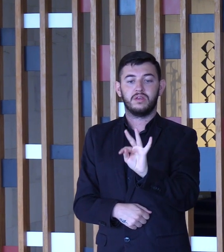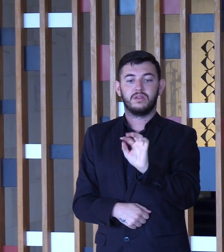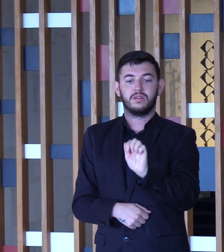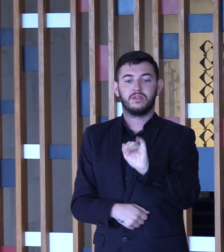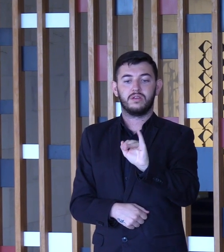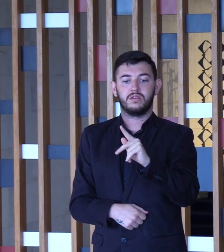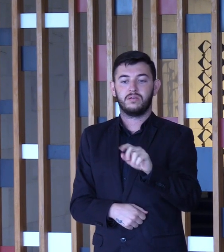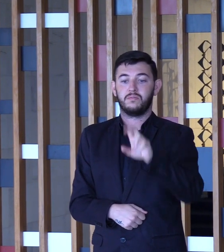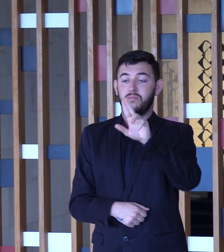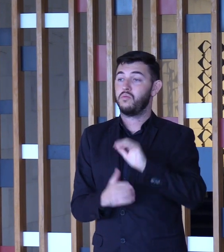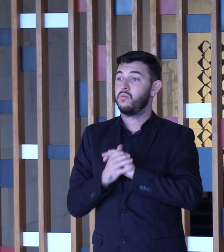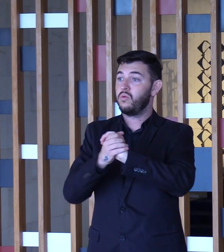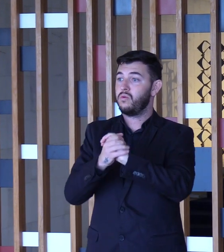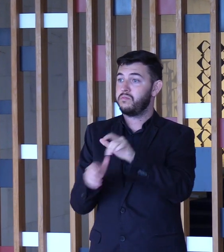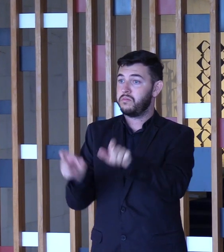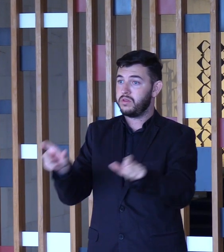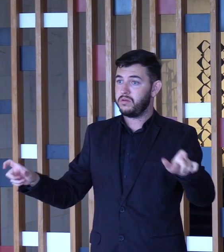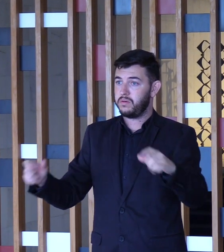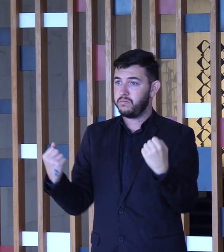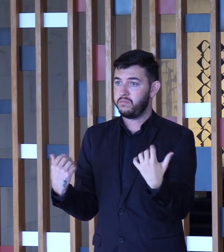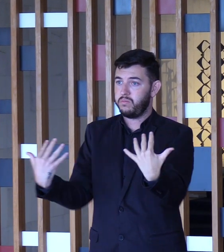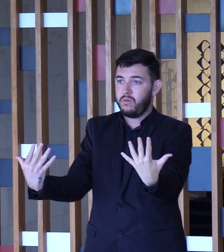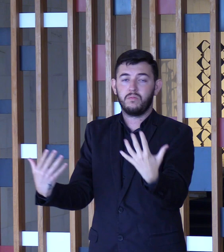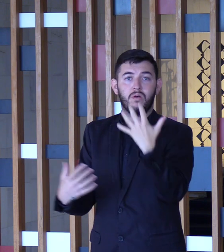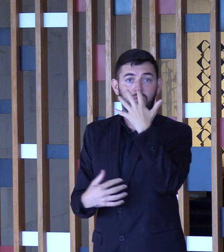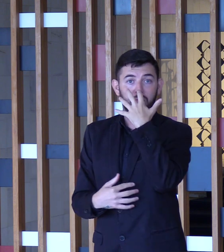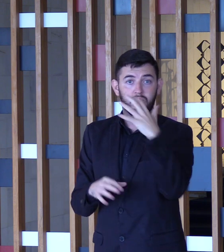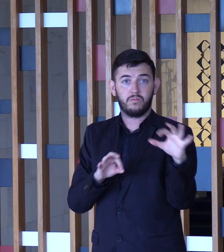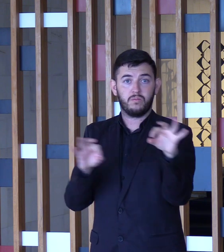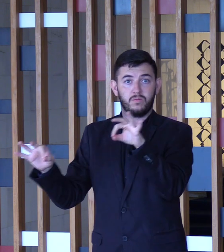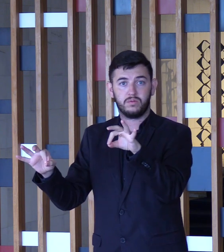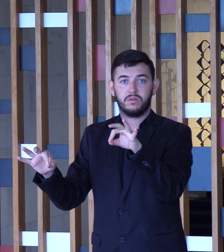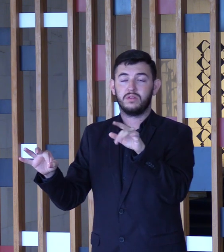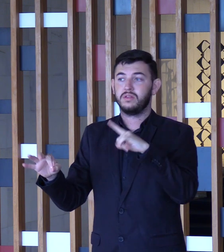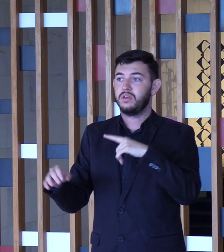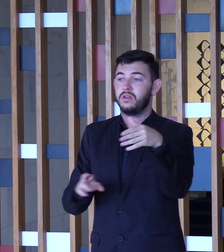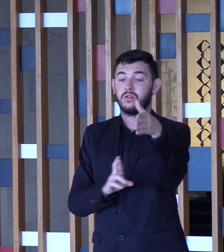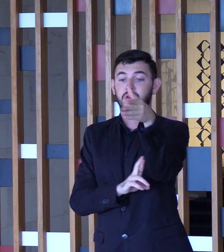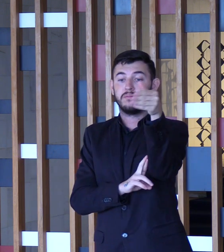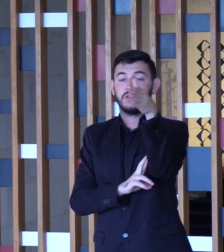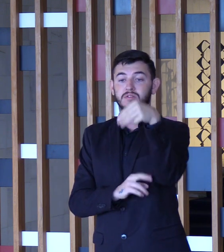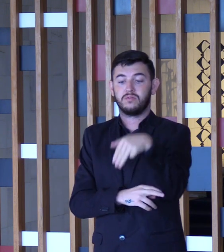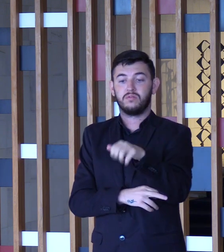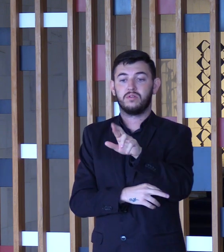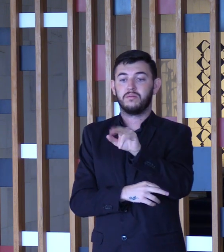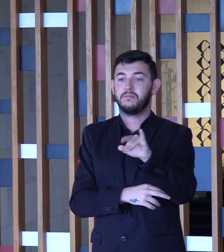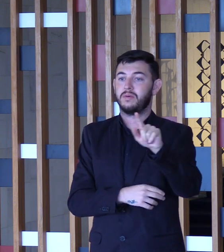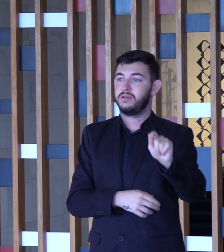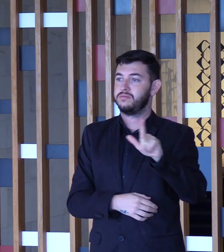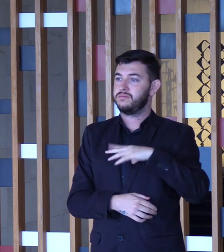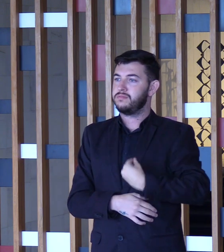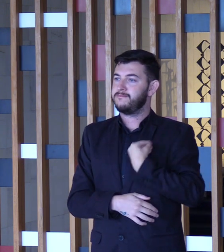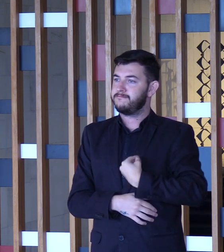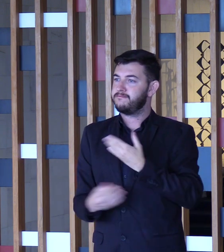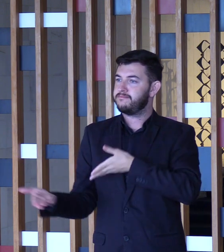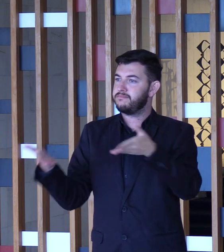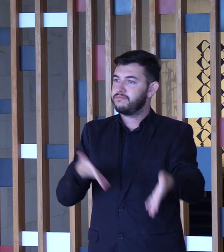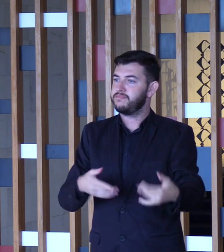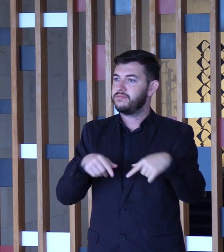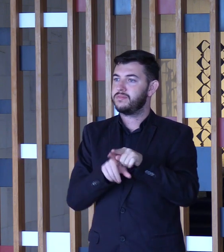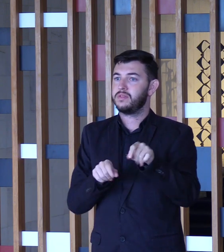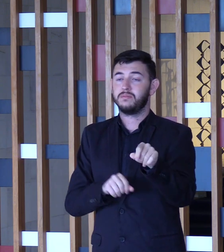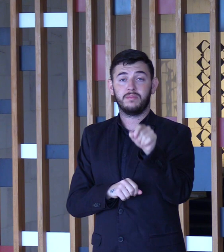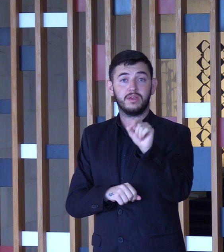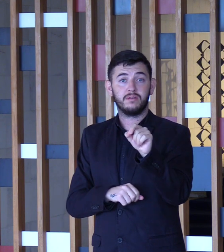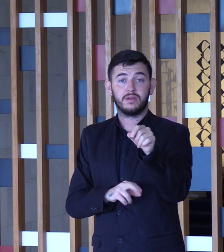Eu quero cumprimentar todos da pateia através da embaixadora Márcia Amaro, a nossa embaixadora do